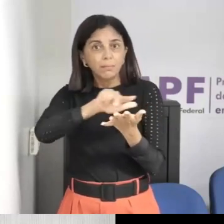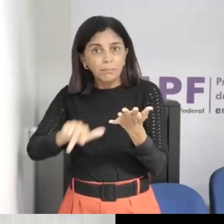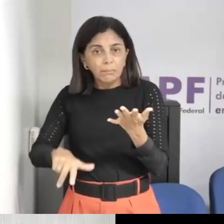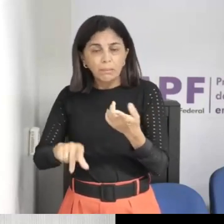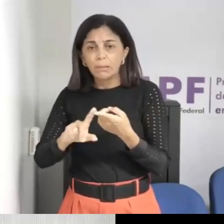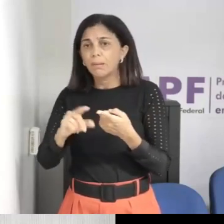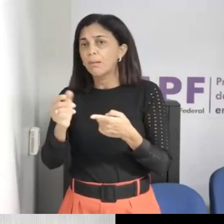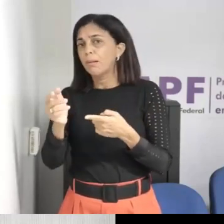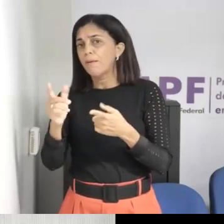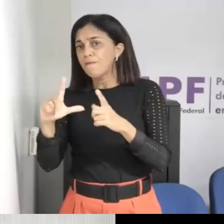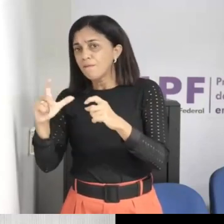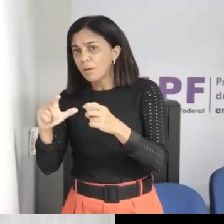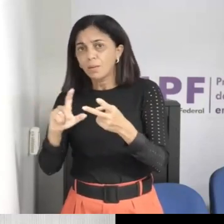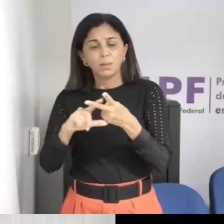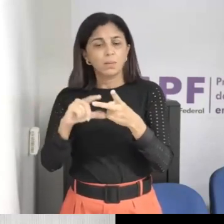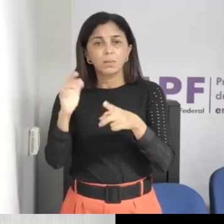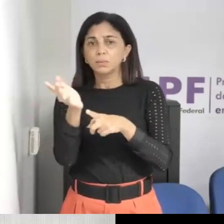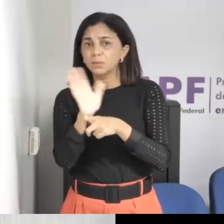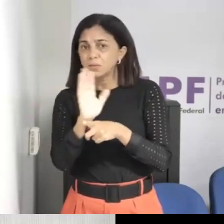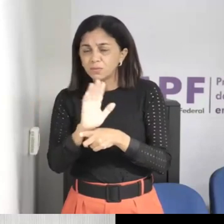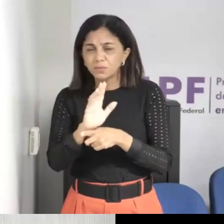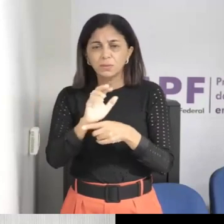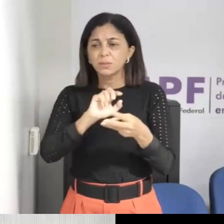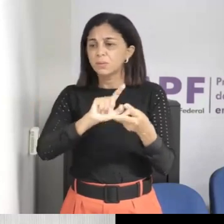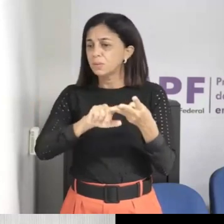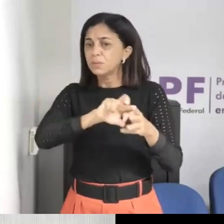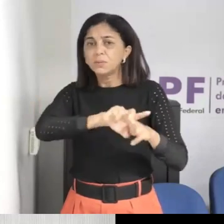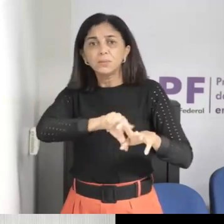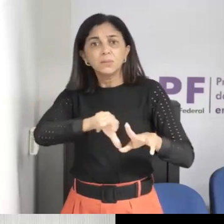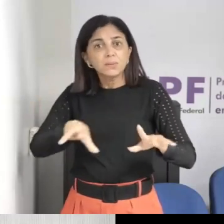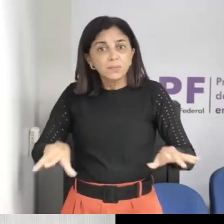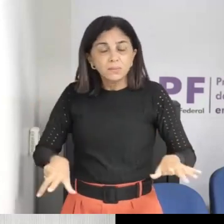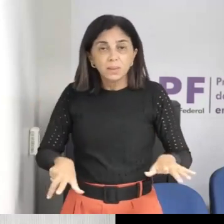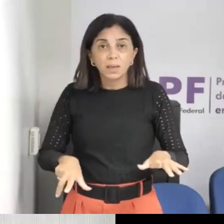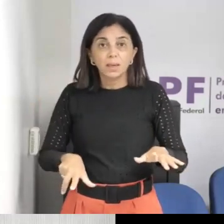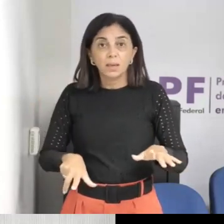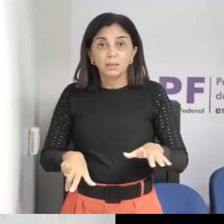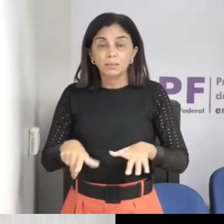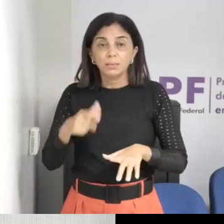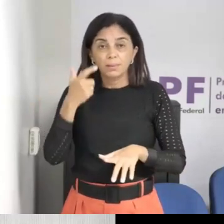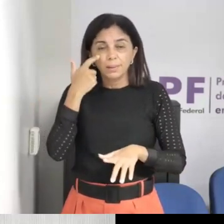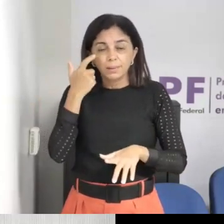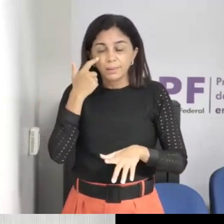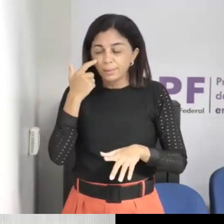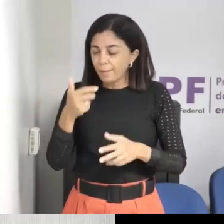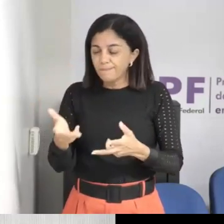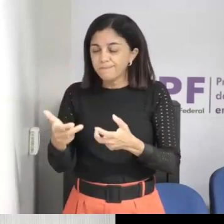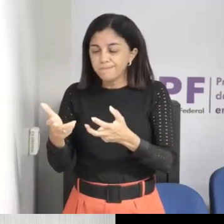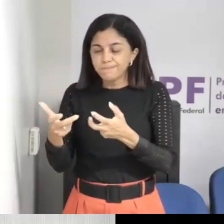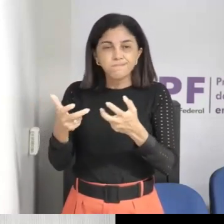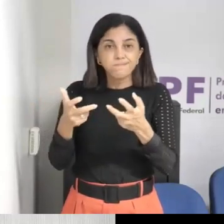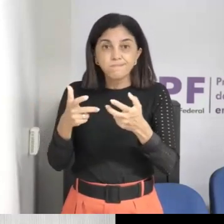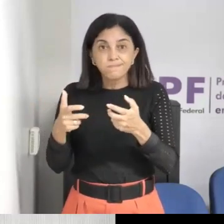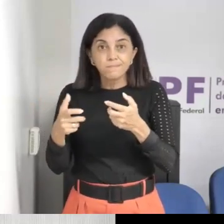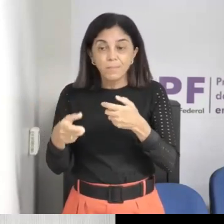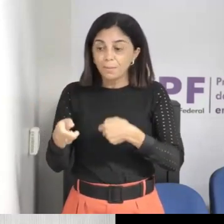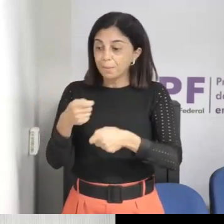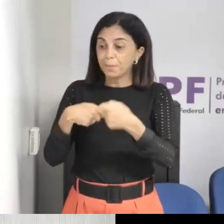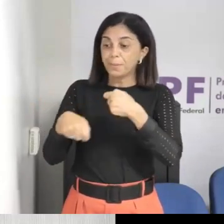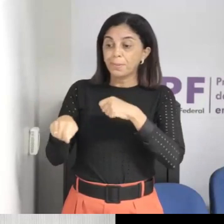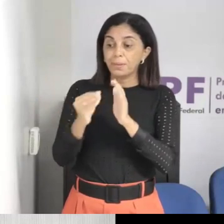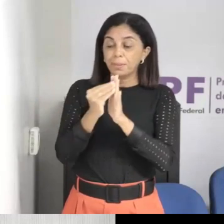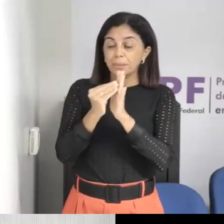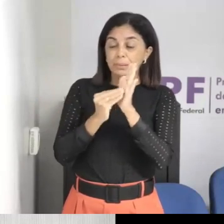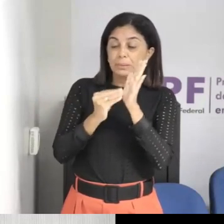disponíveis, ele vai fazer, porque gera uma lucratividade muito grande e já se teve notícia, né, já tomamos